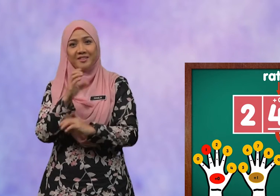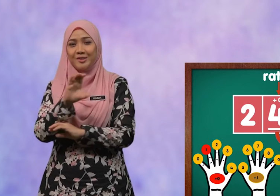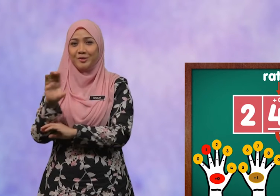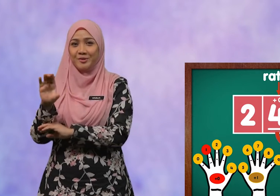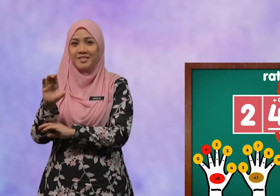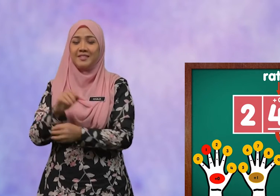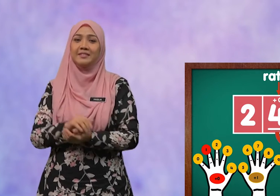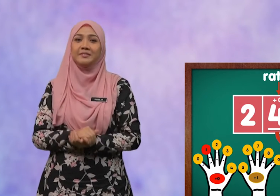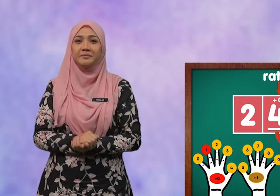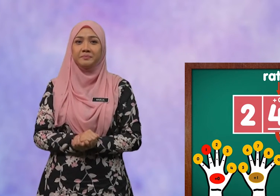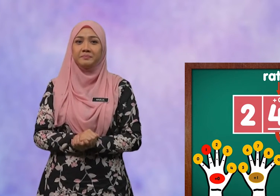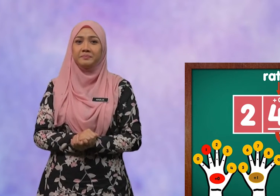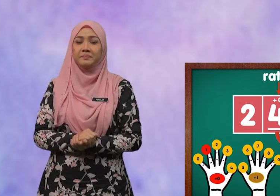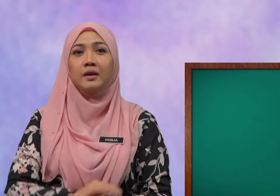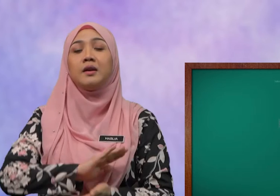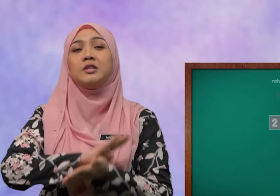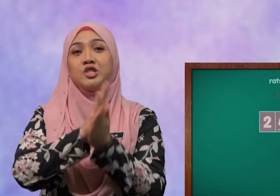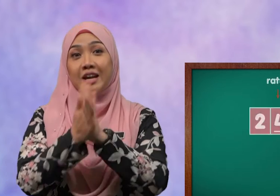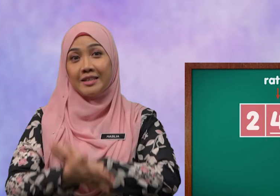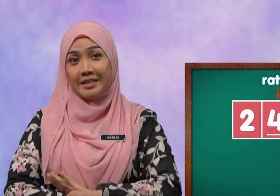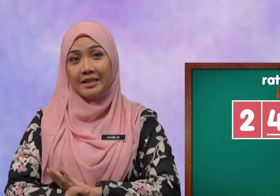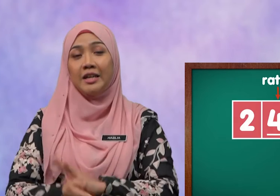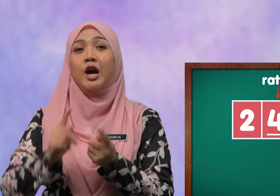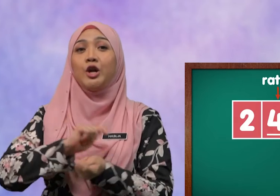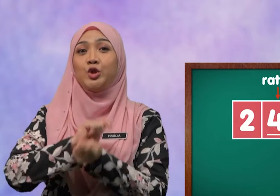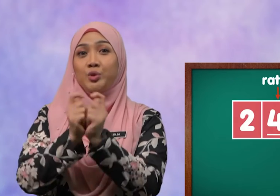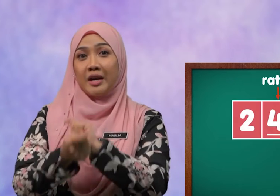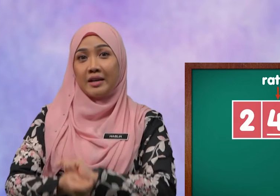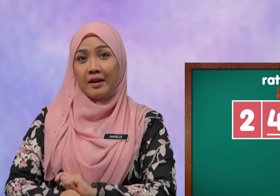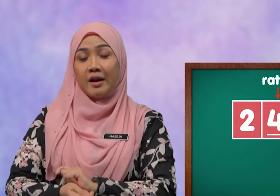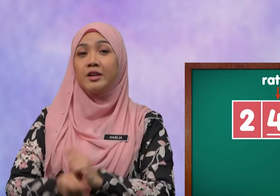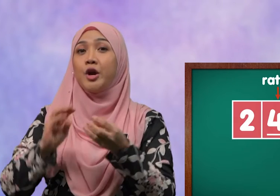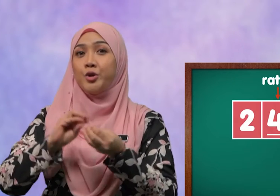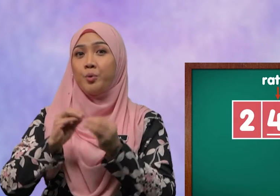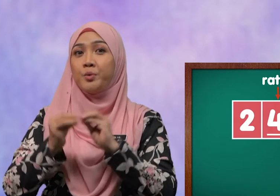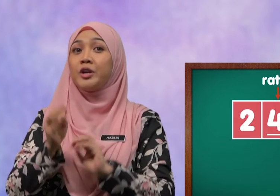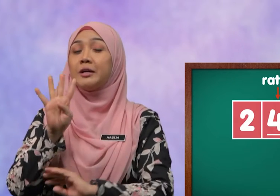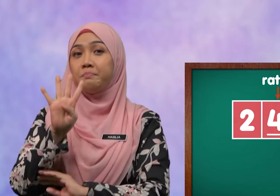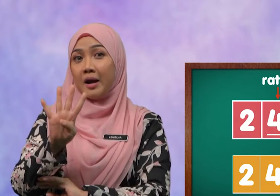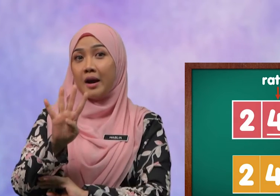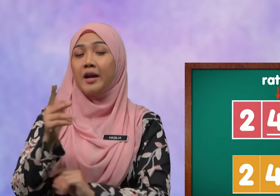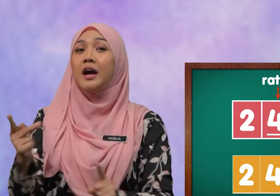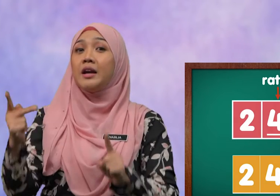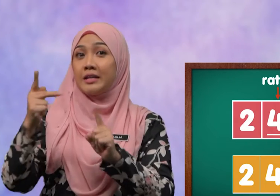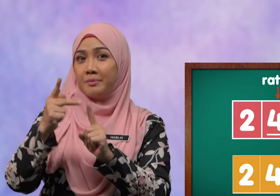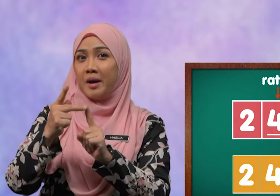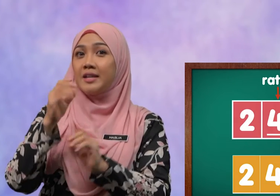ratus. Jadi, tukarkan nombor empat kepada